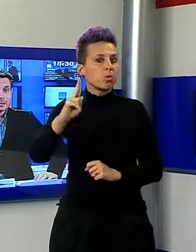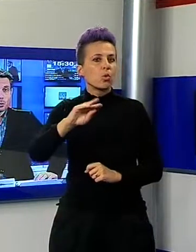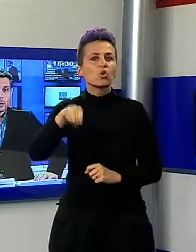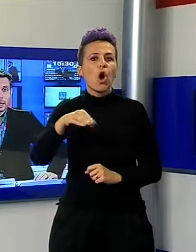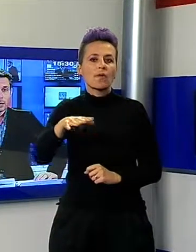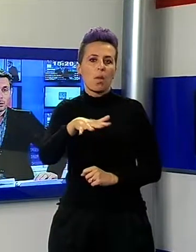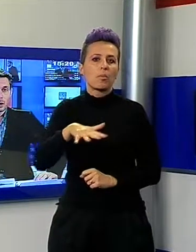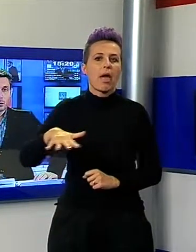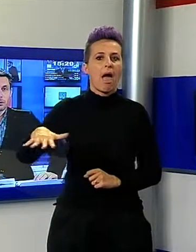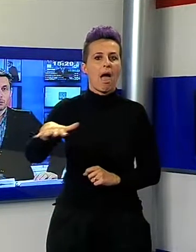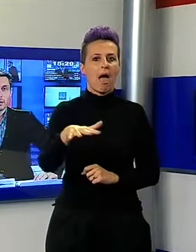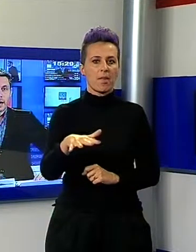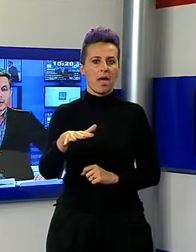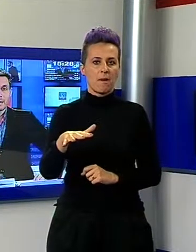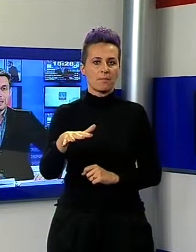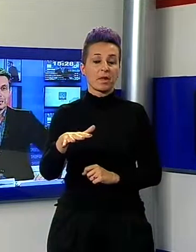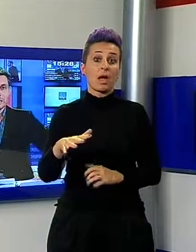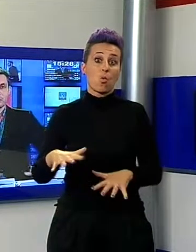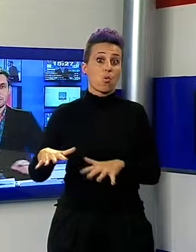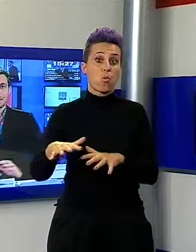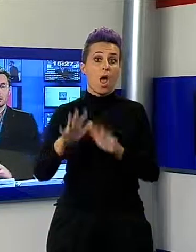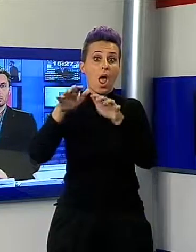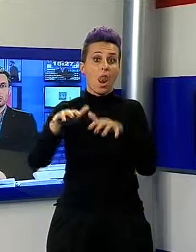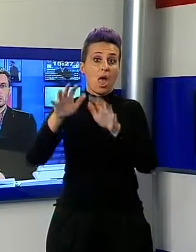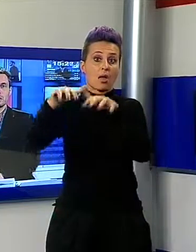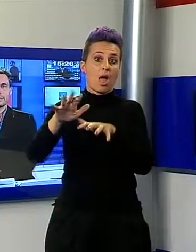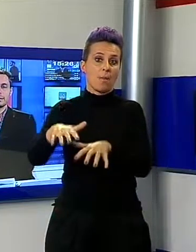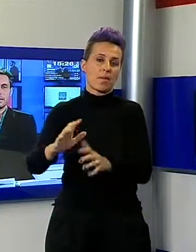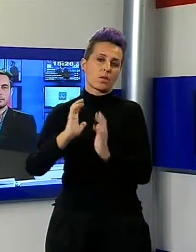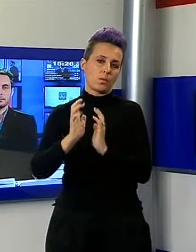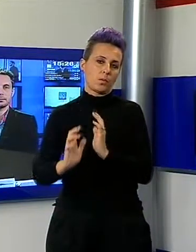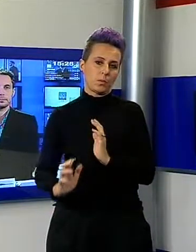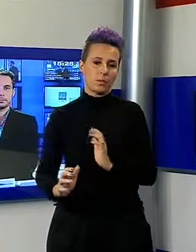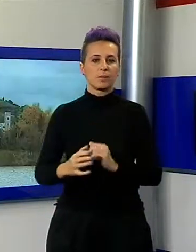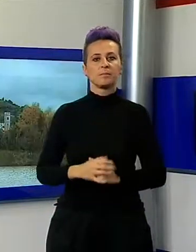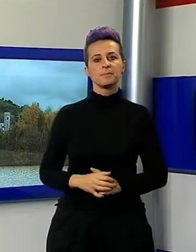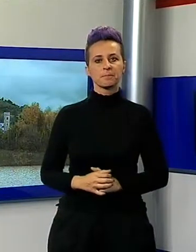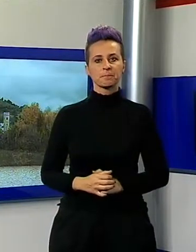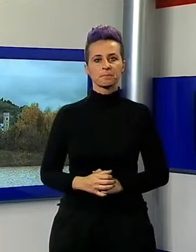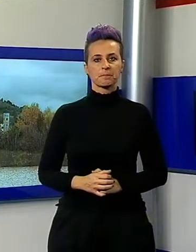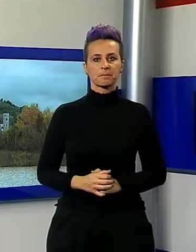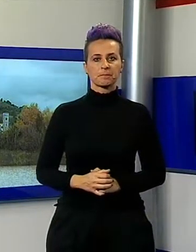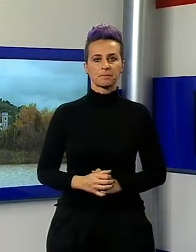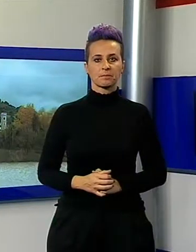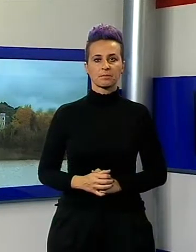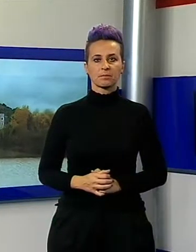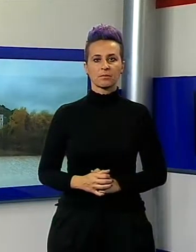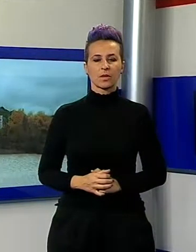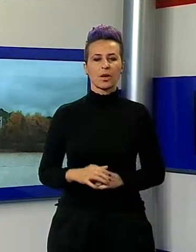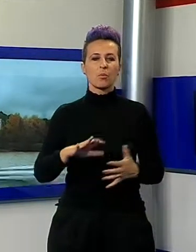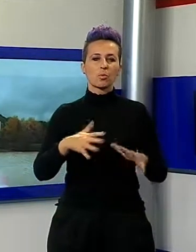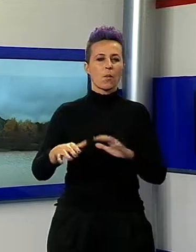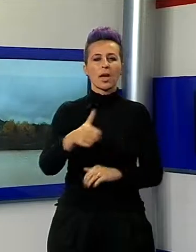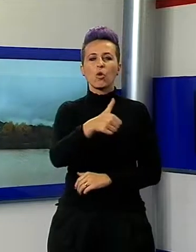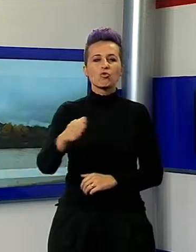piana di Lucca con numerosi allagamenti. Ci spiega tutto Luigi Casentini. Sono stati circa